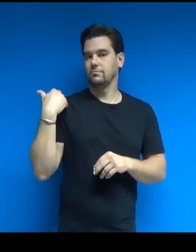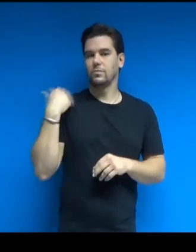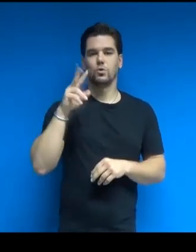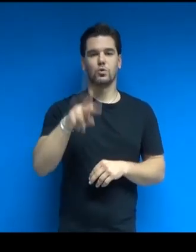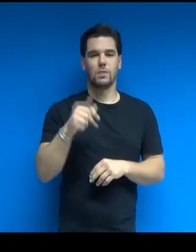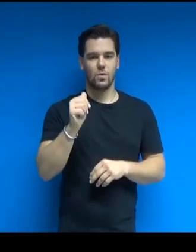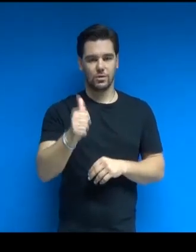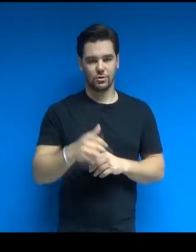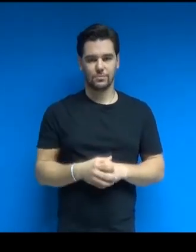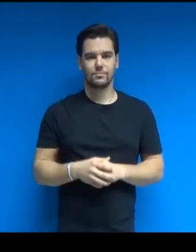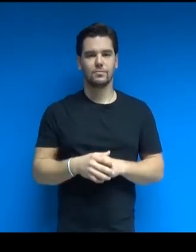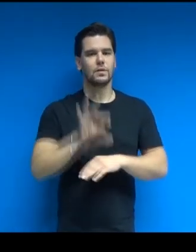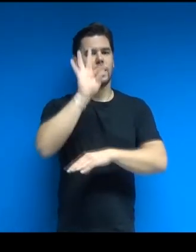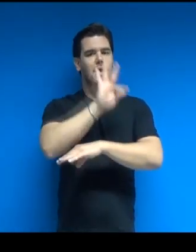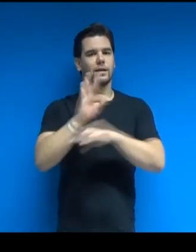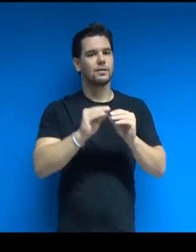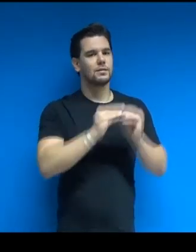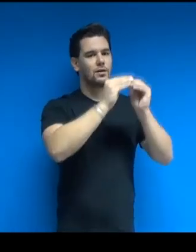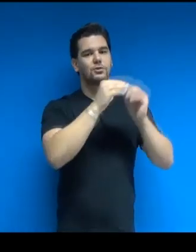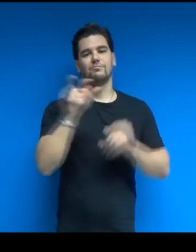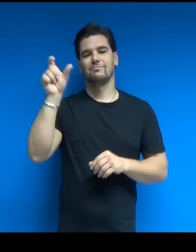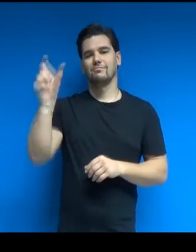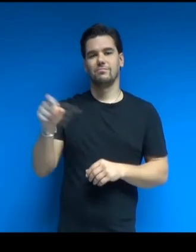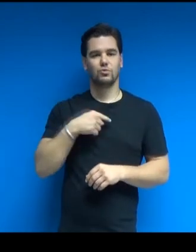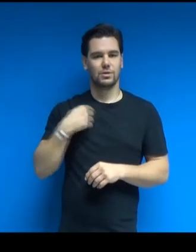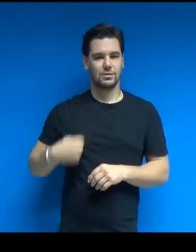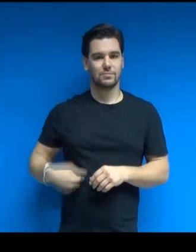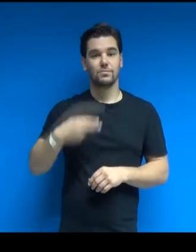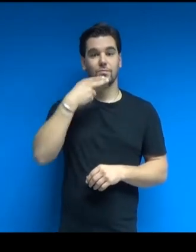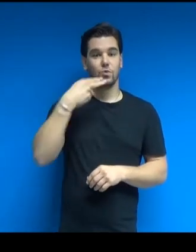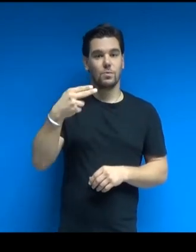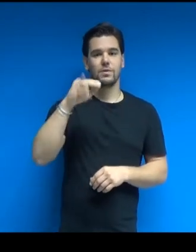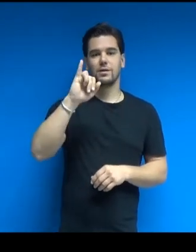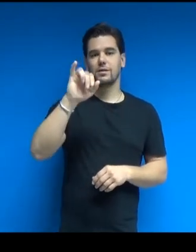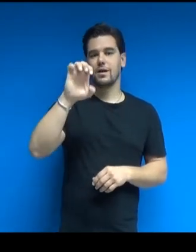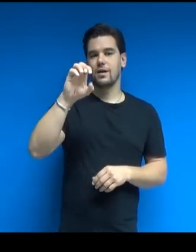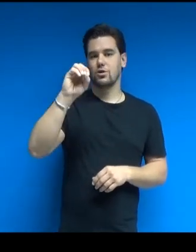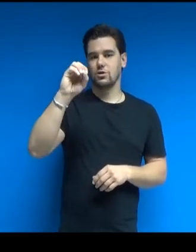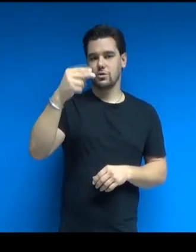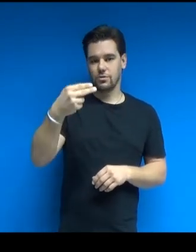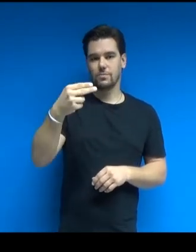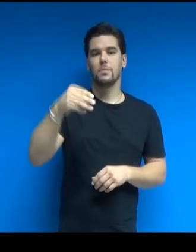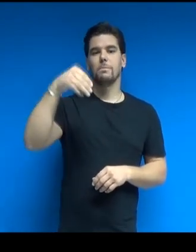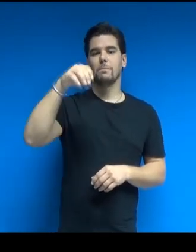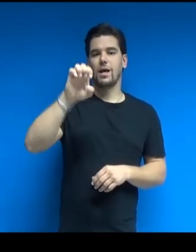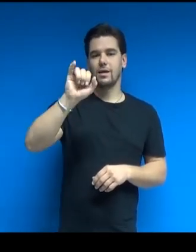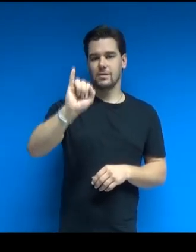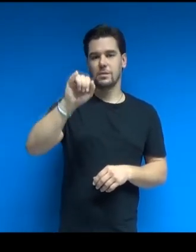nel 2011, è stata realizzata dall'architetto cinese Yeo Mingpei,